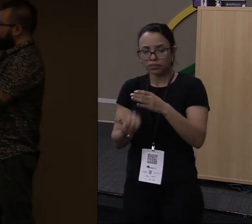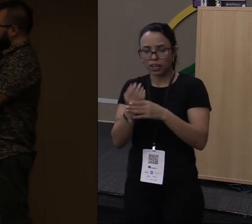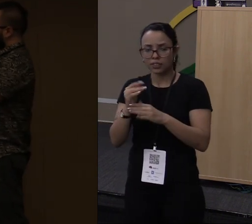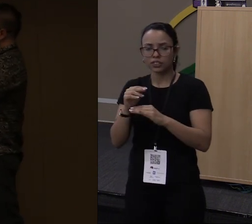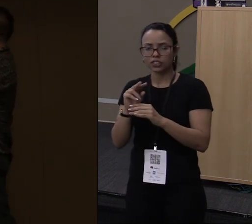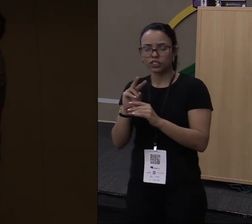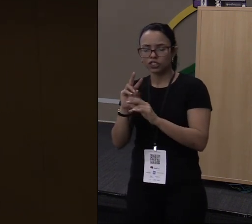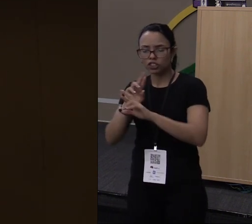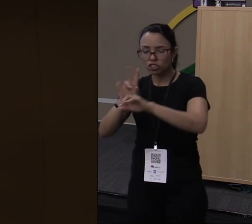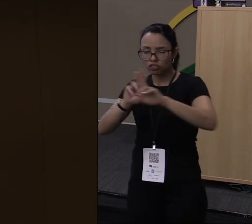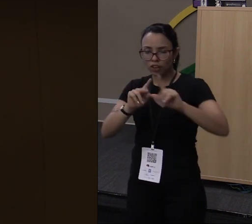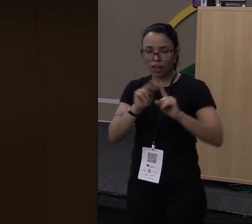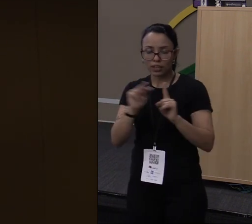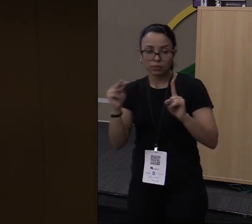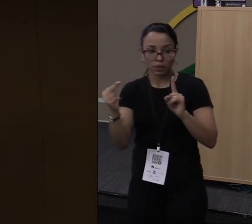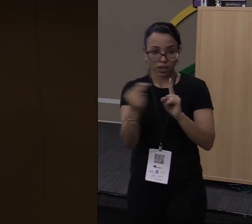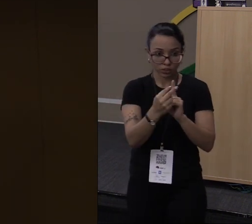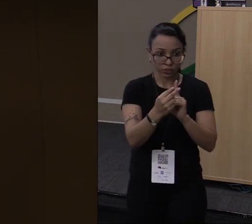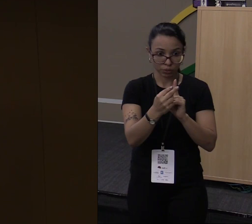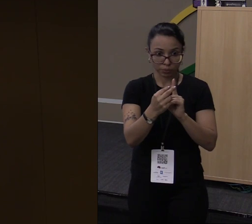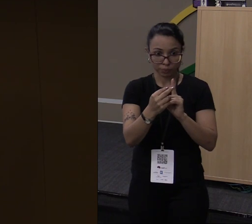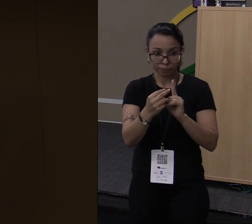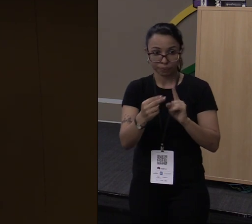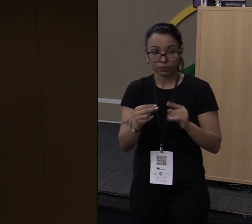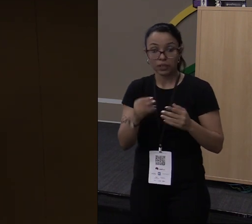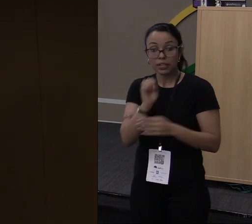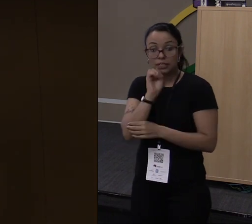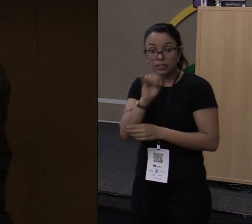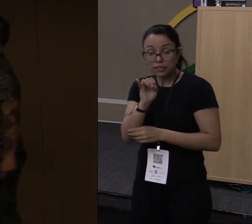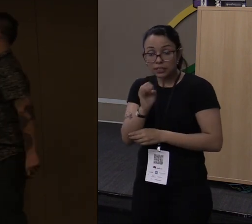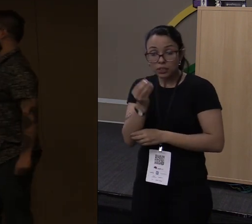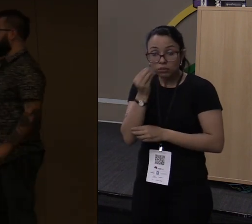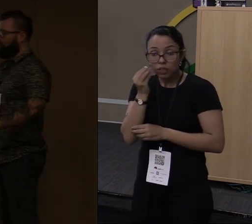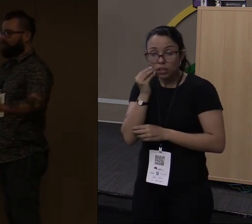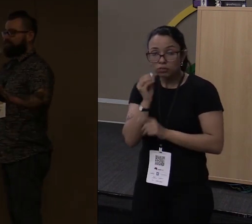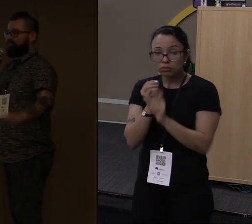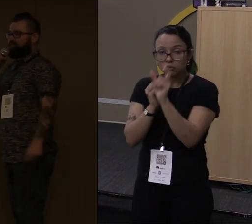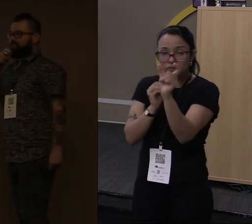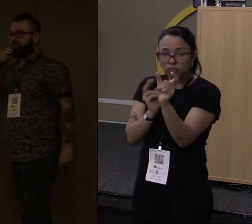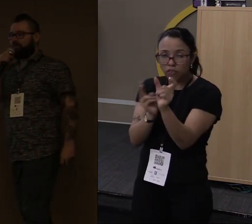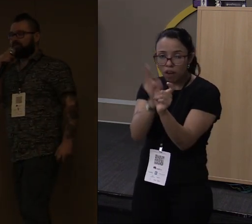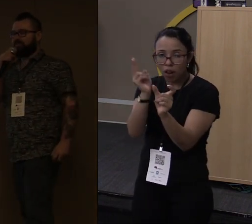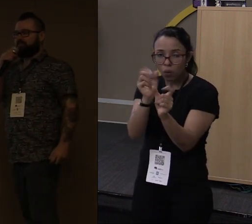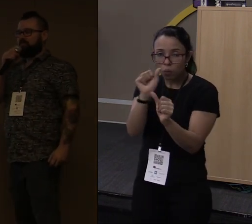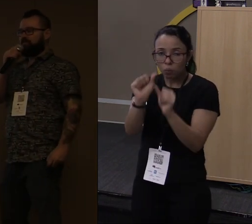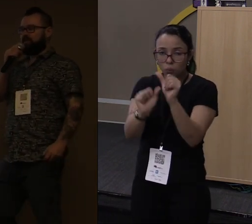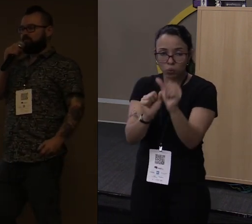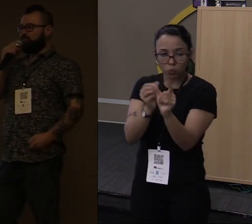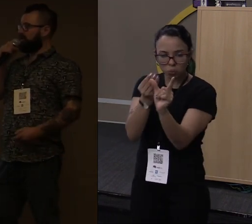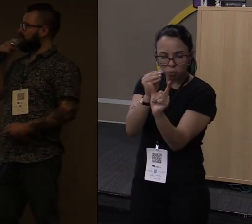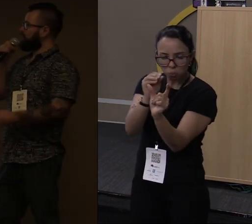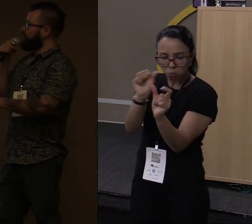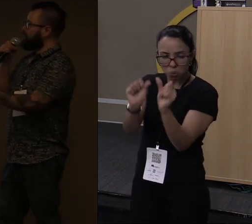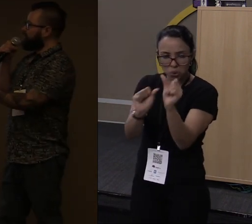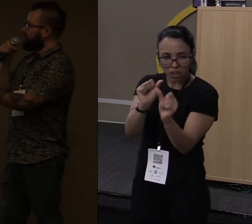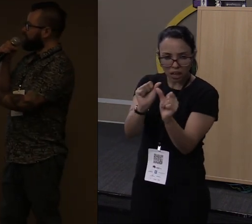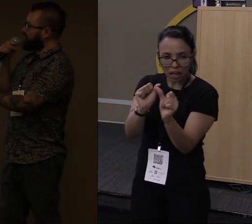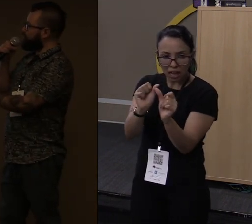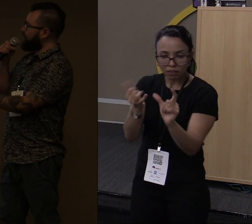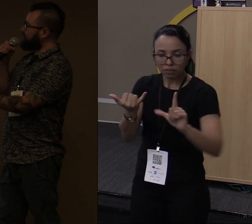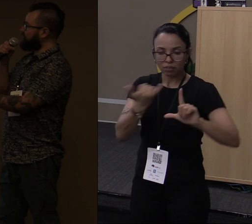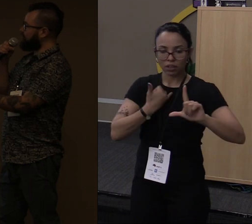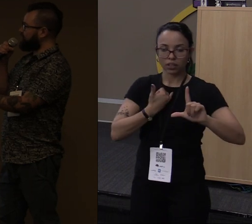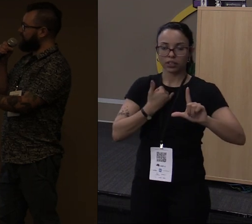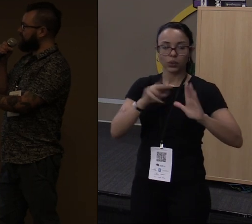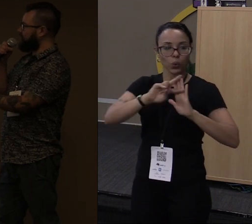Se eu tento alterar esse valor logo em seguida, o compilador vai falar para mim, não. Não pode. Eu não deixo. Por quê? Porque